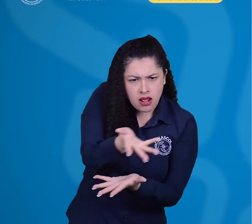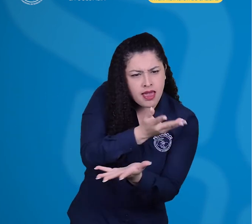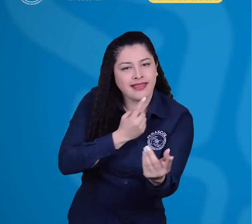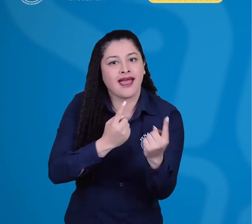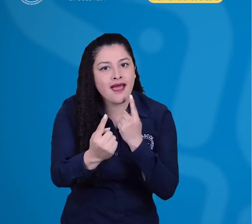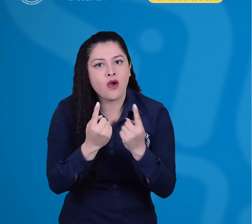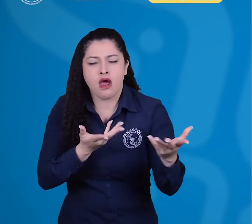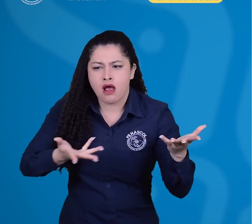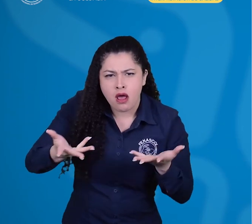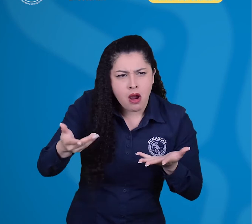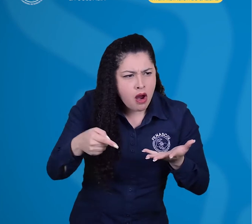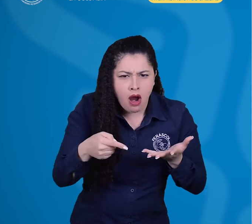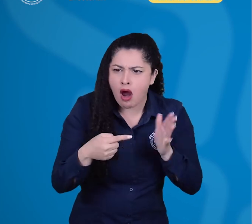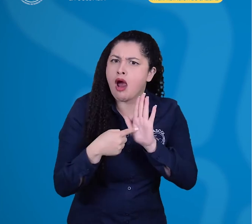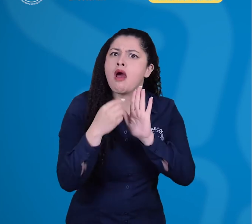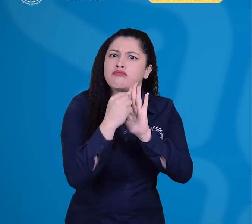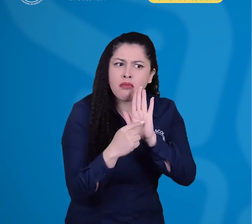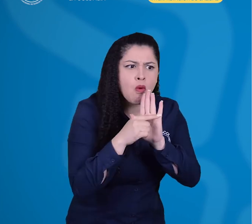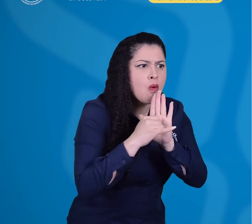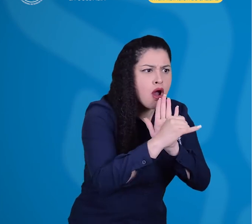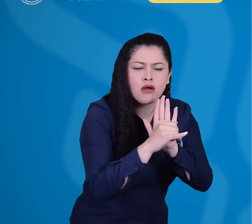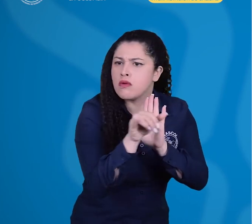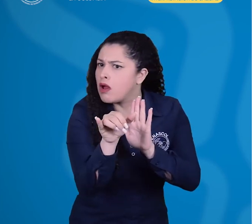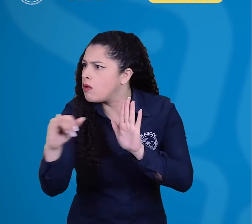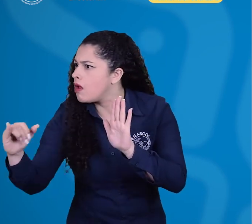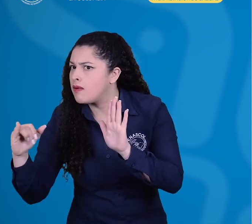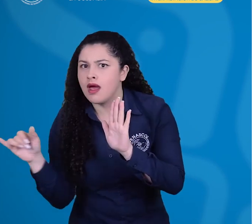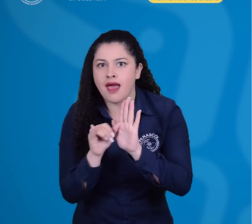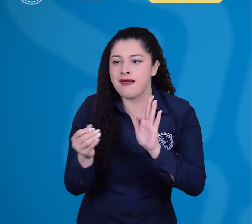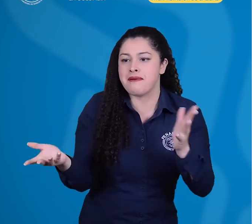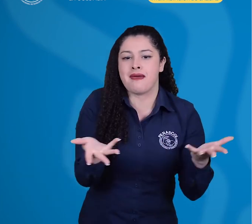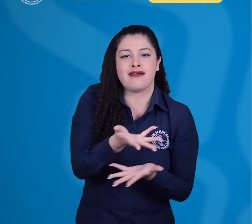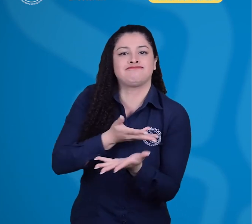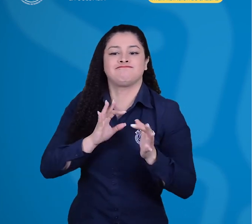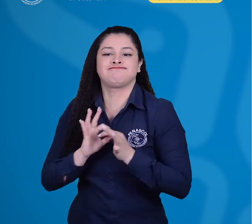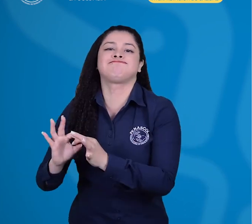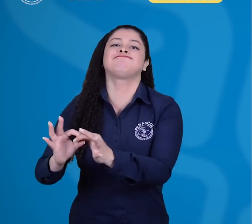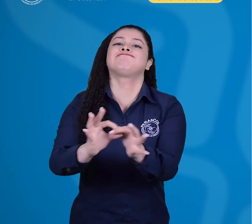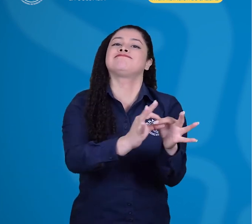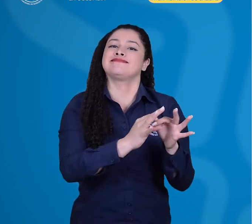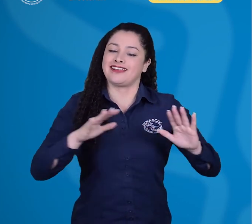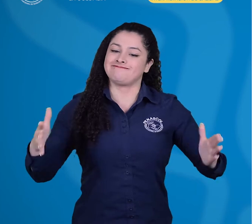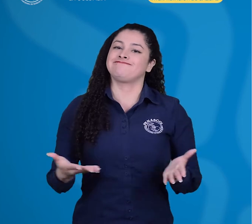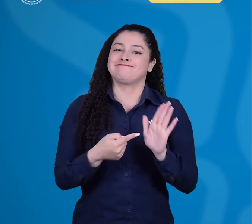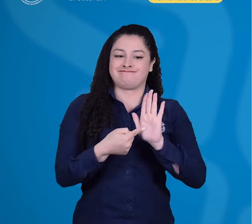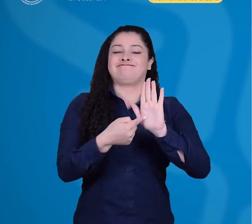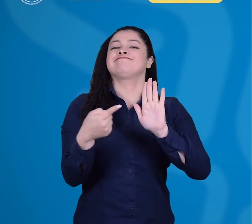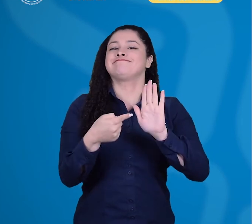a construir versiones más cercanas a una propuesta unificada y colaborativa entre actores.